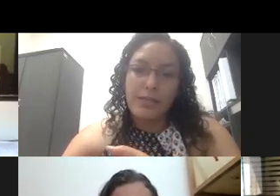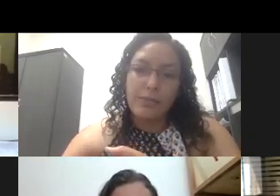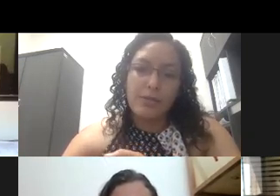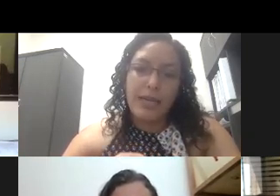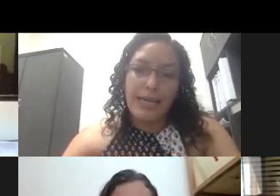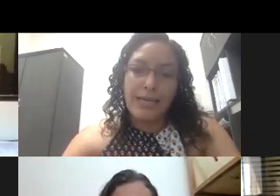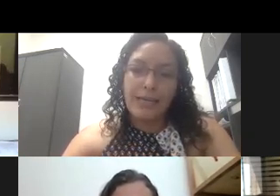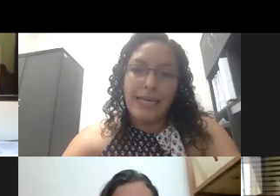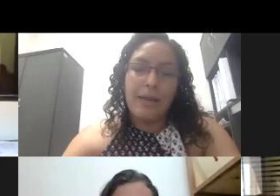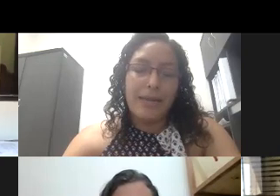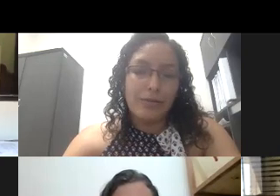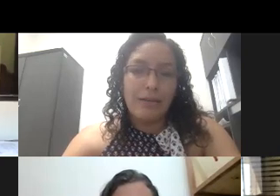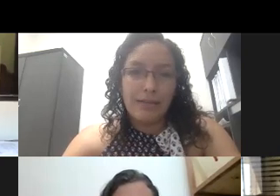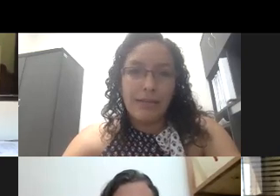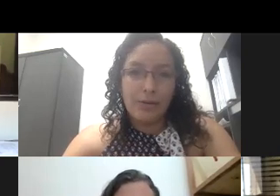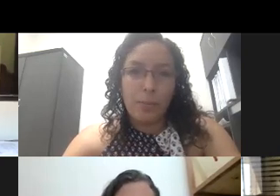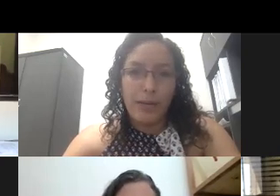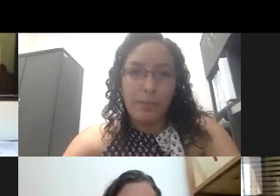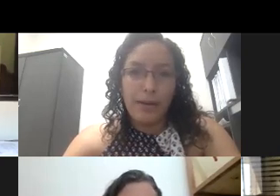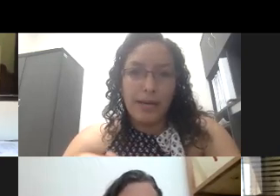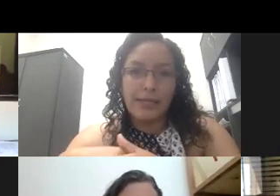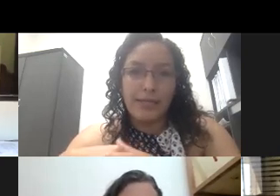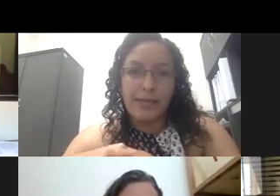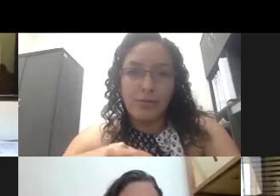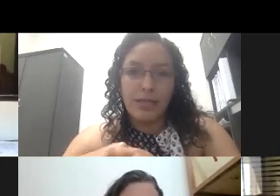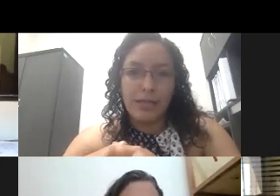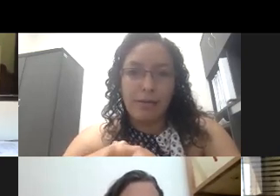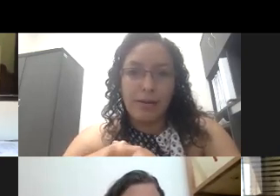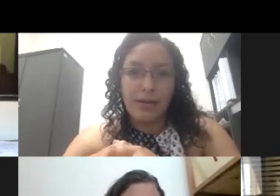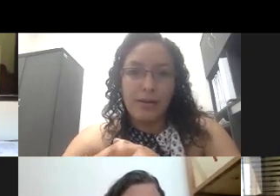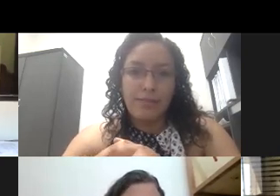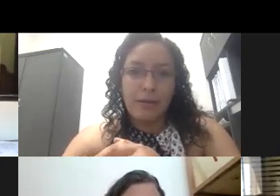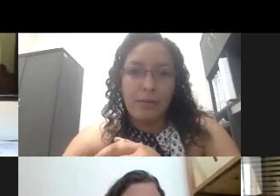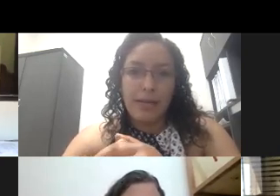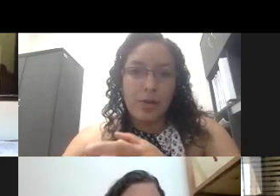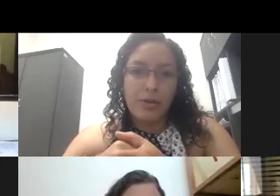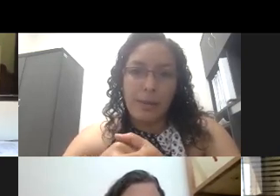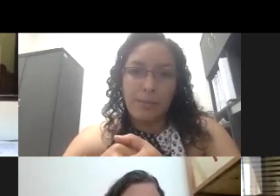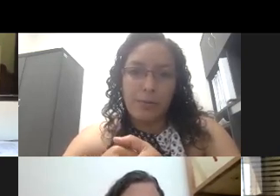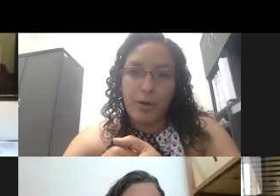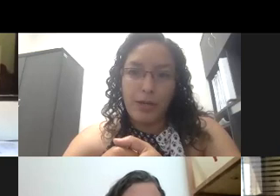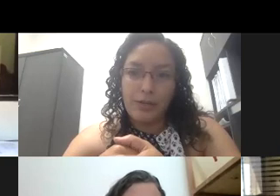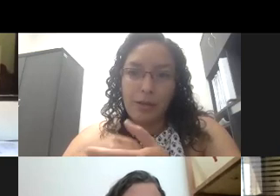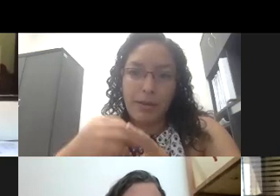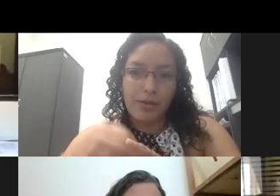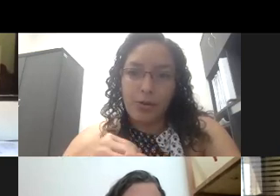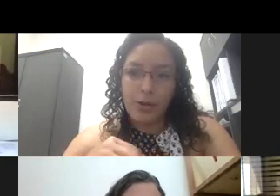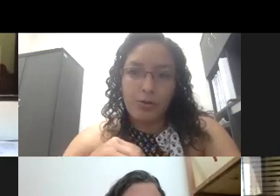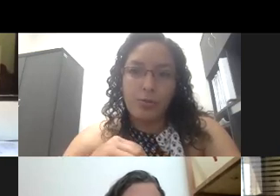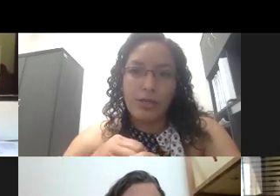decimos qué lineamientos debes de cumplir para que este sea sustentable y viene como decía Porfirio ahorita o sea viene todo lo del turismo